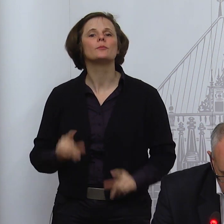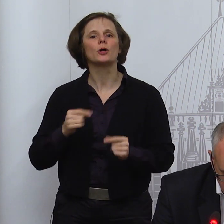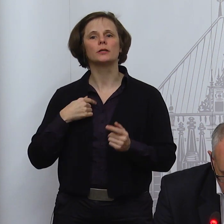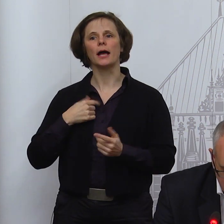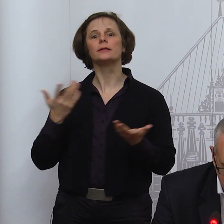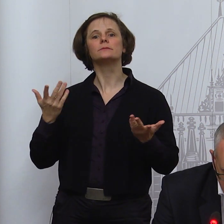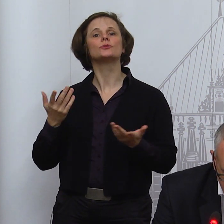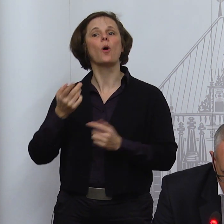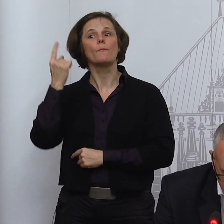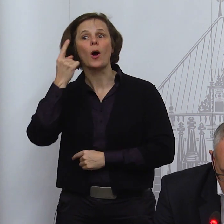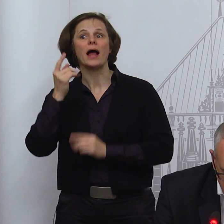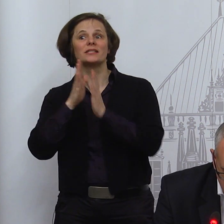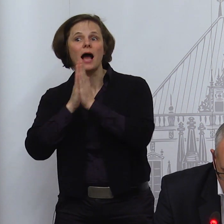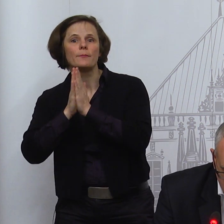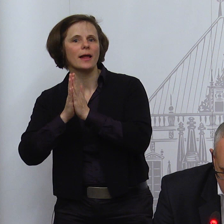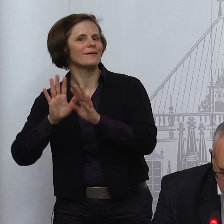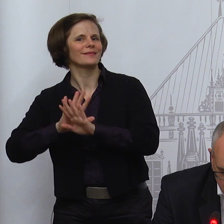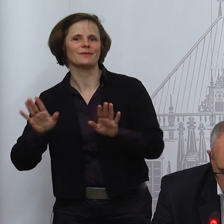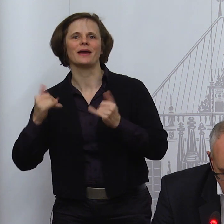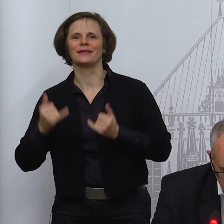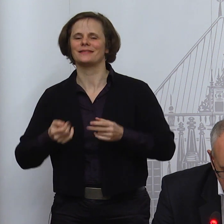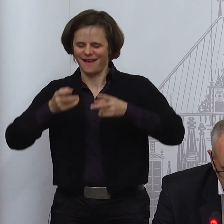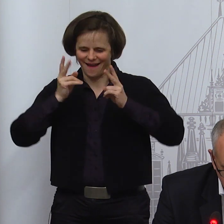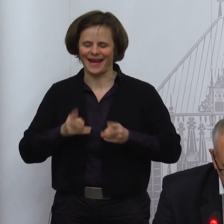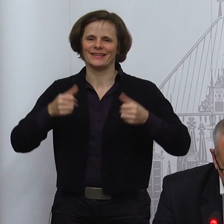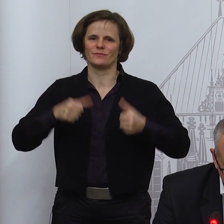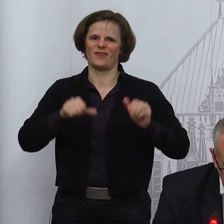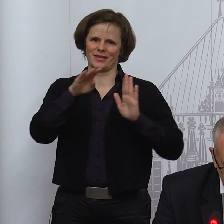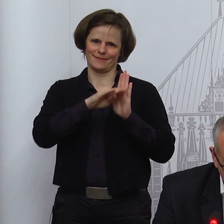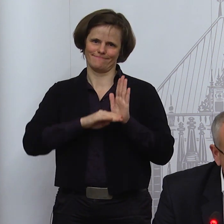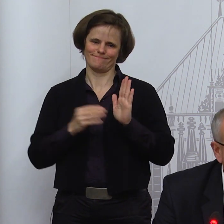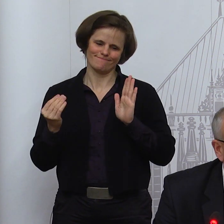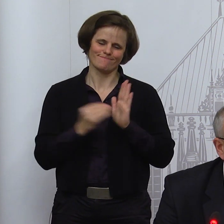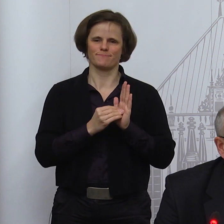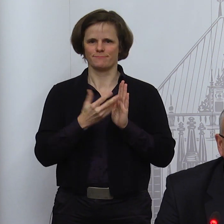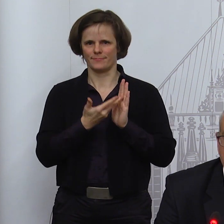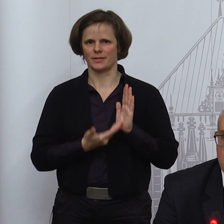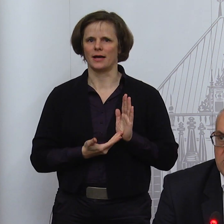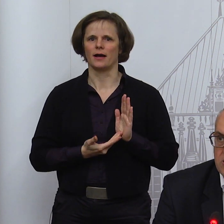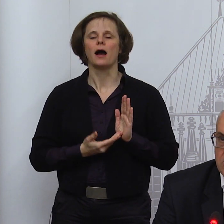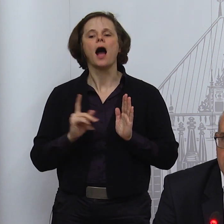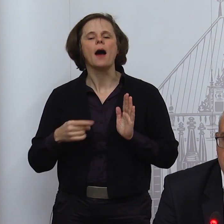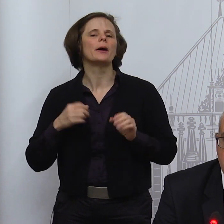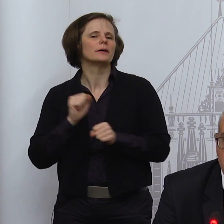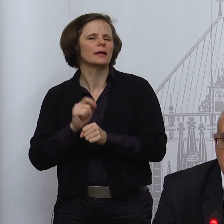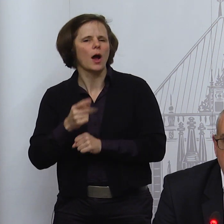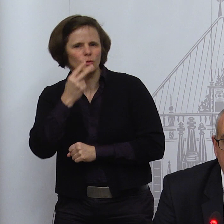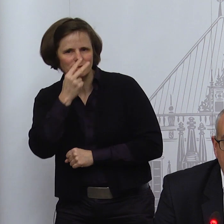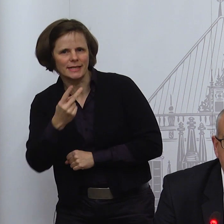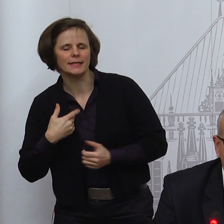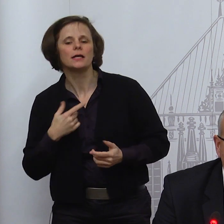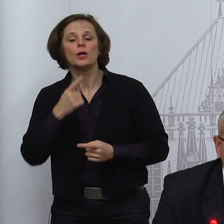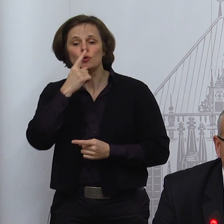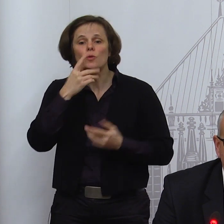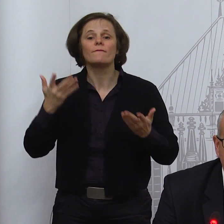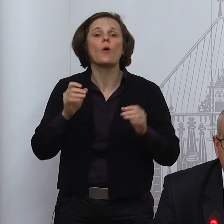Rechtspflicht. Aber Sie sehen natürlich nur da, wo es möglich ist und die Tätigkeiten ist, zulassen. Und an dieser Stelle, ich